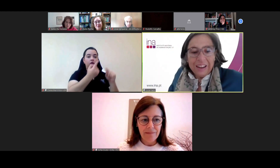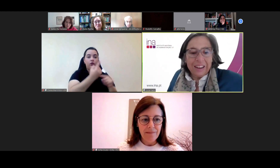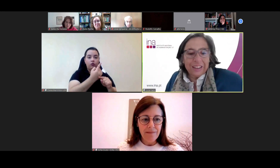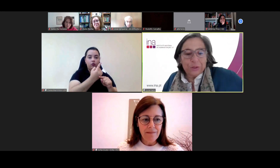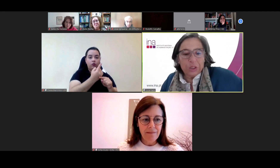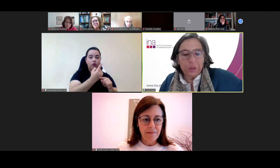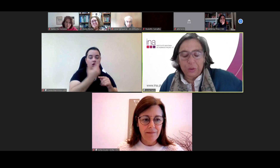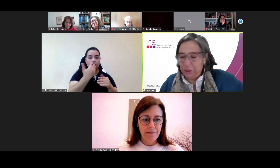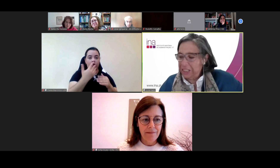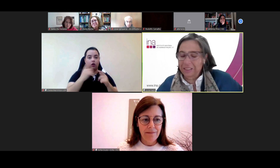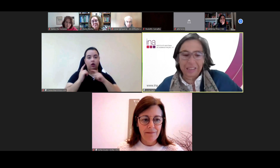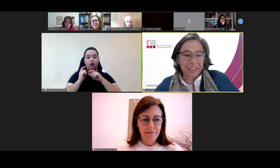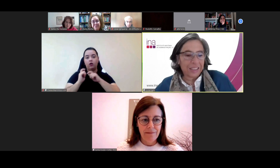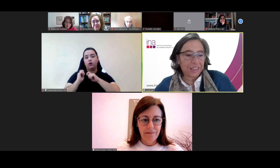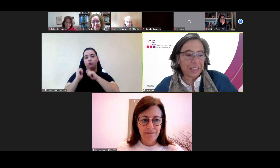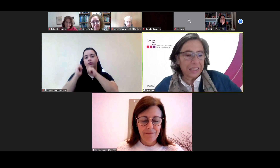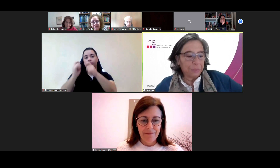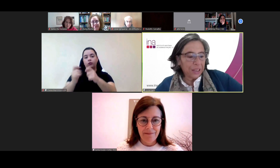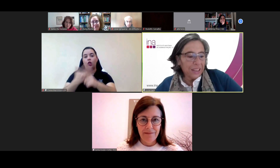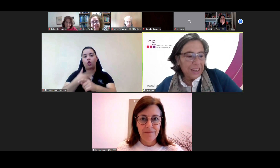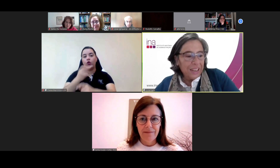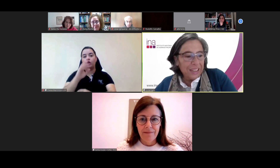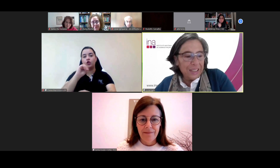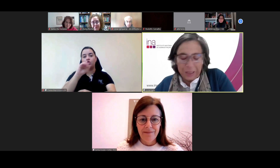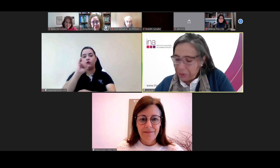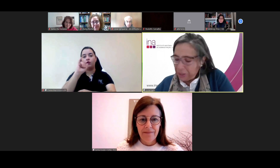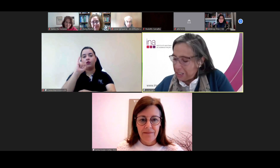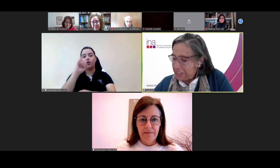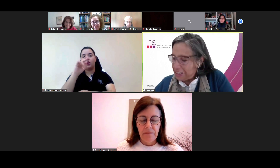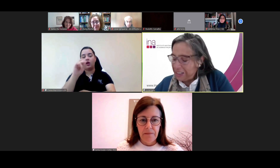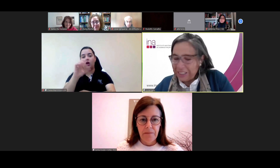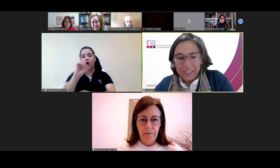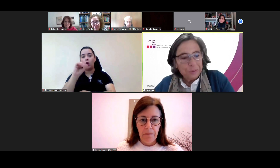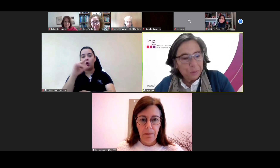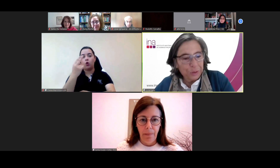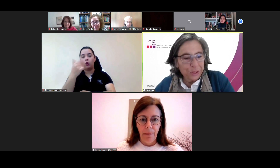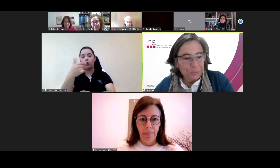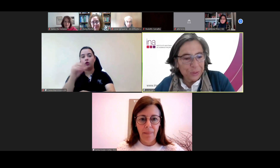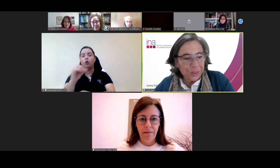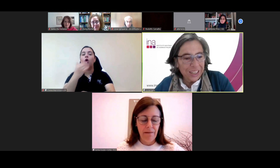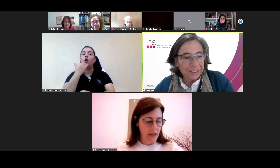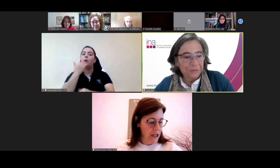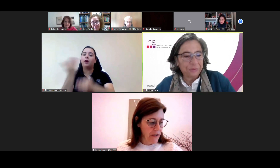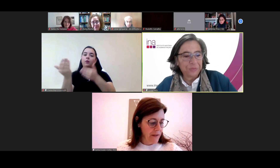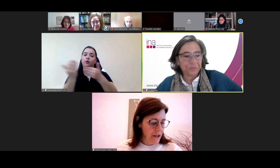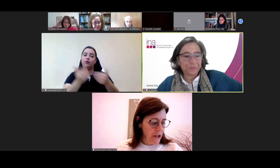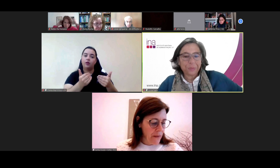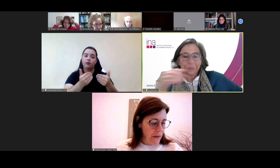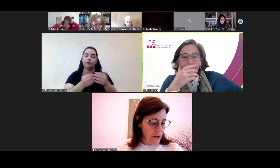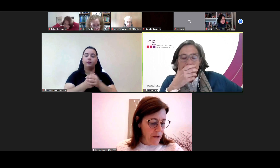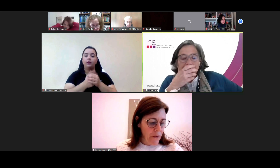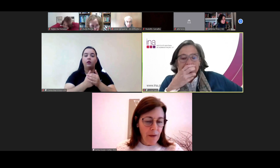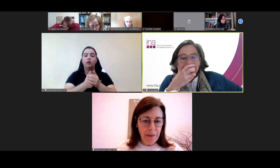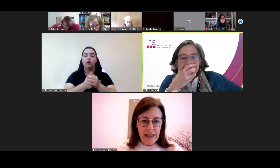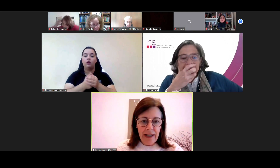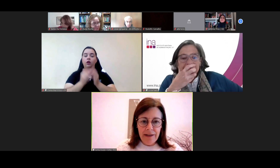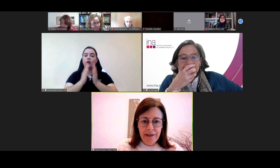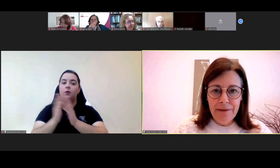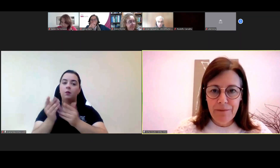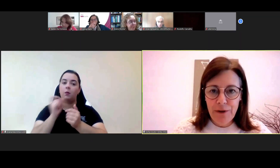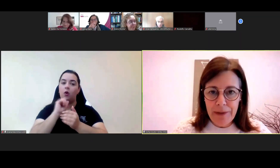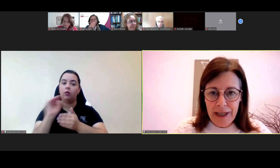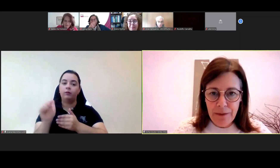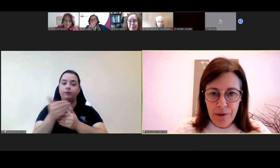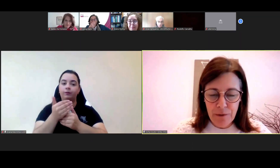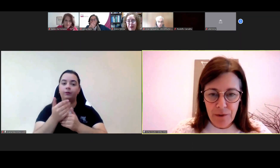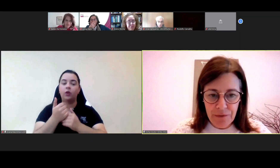à Dra. Sofia Conta agradecendo-lhe também a presença por favor muito obrigada Obrigada